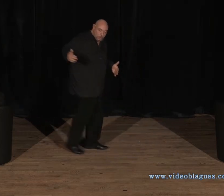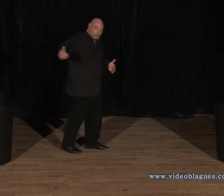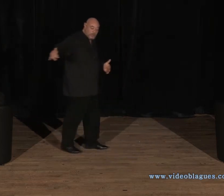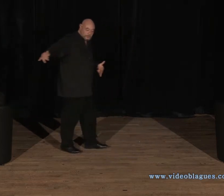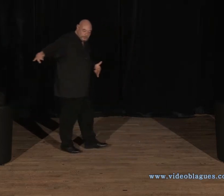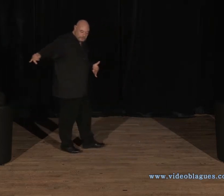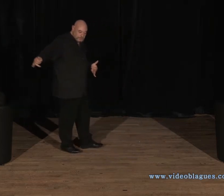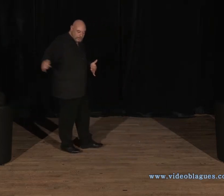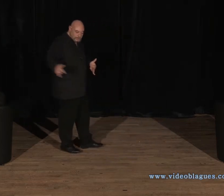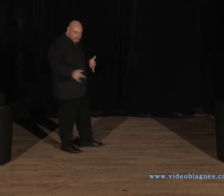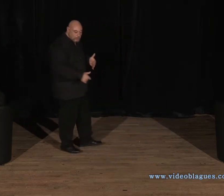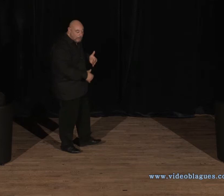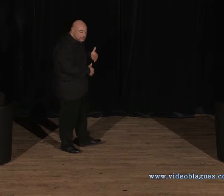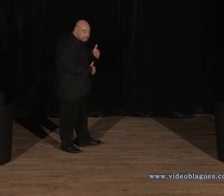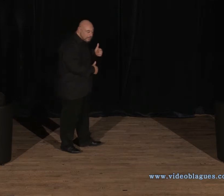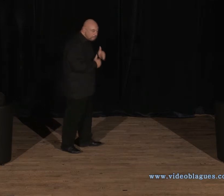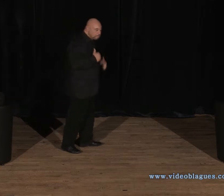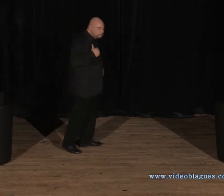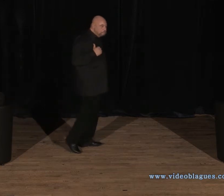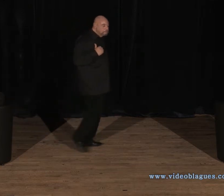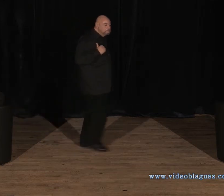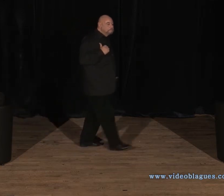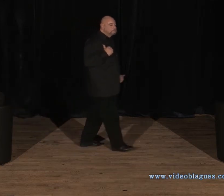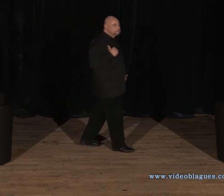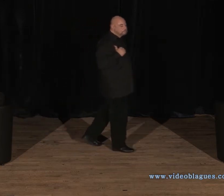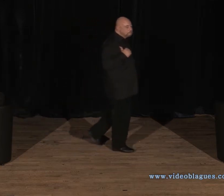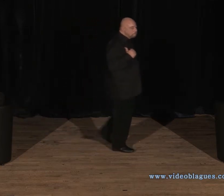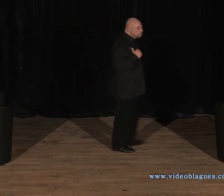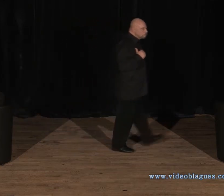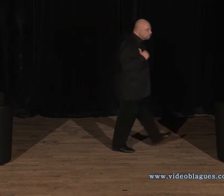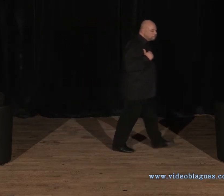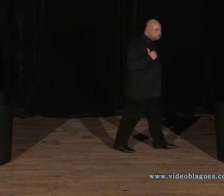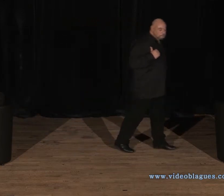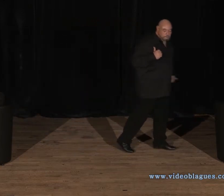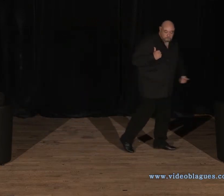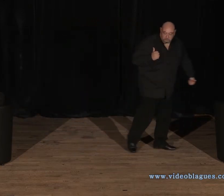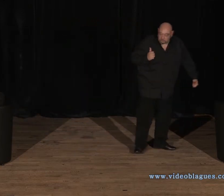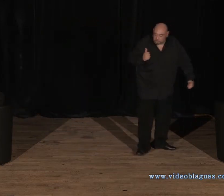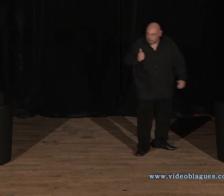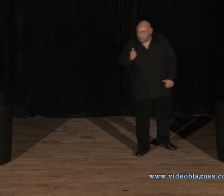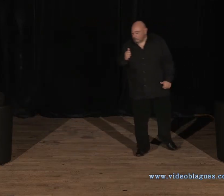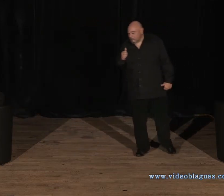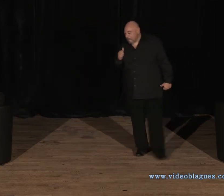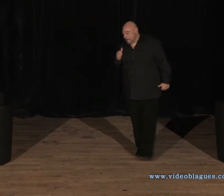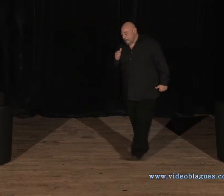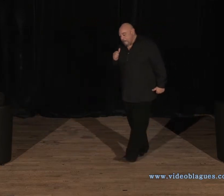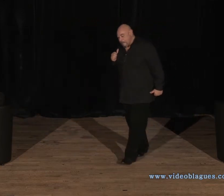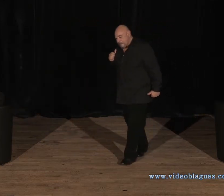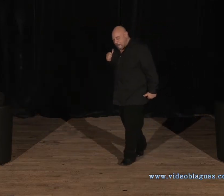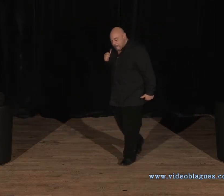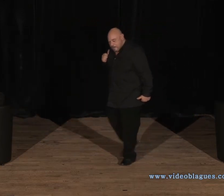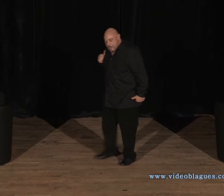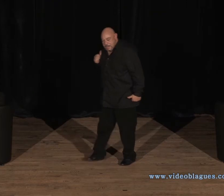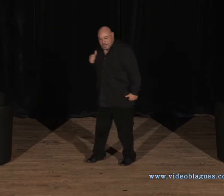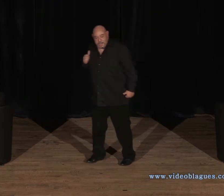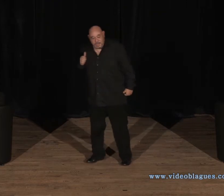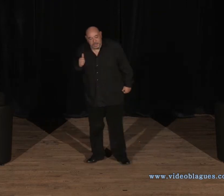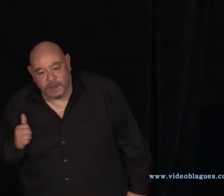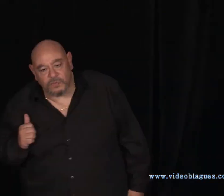Donc, on a deux sentinelles qui se croisent comme ça et il a le